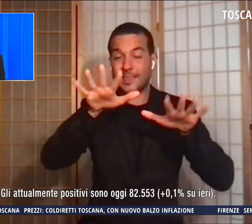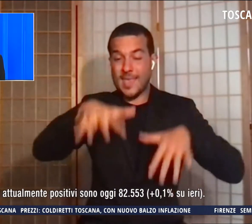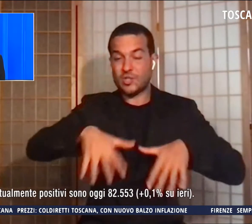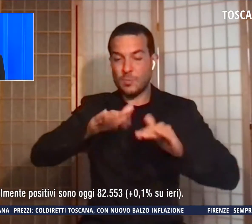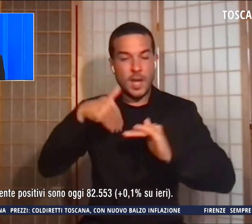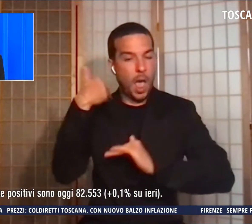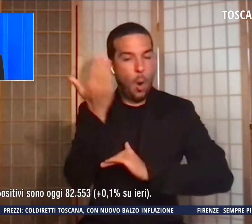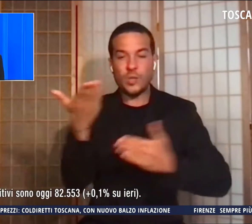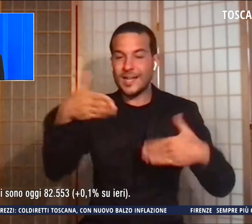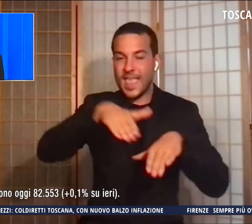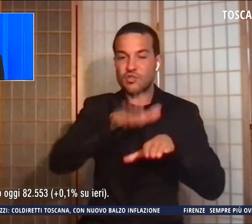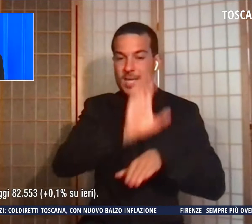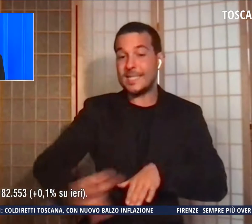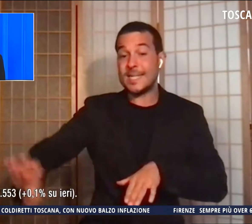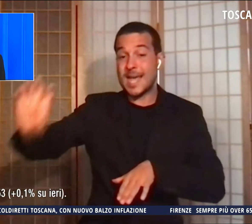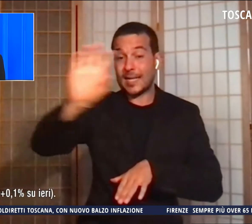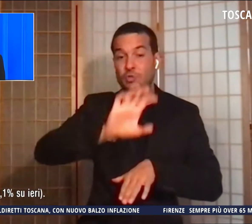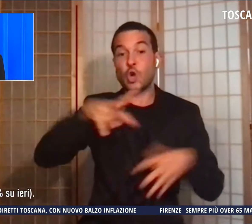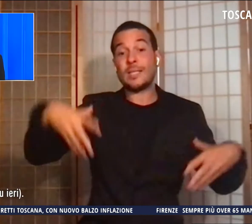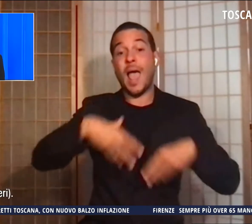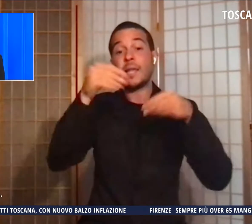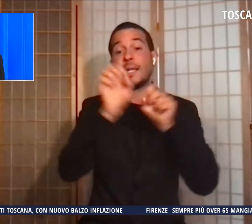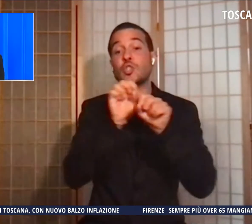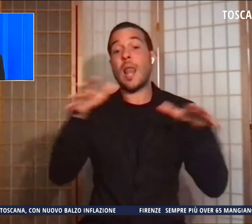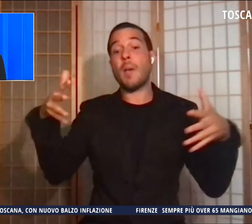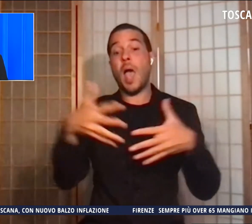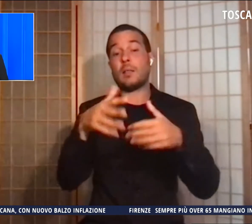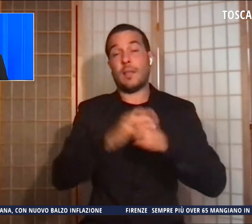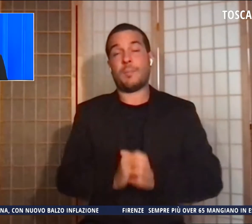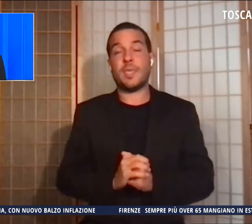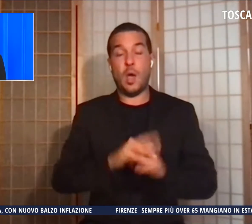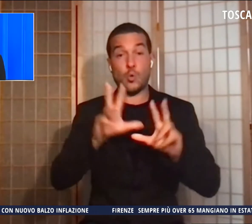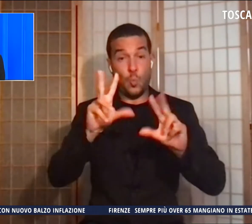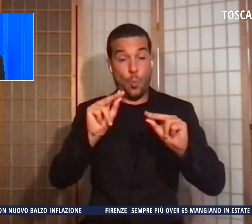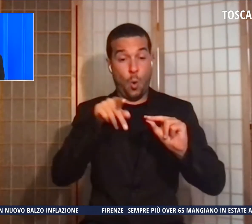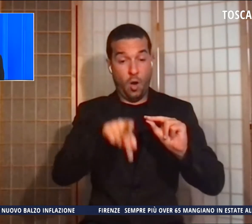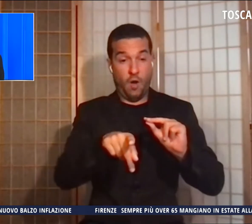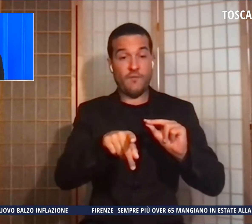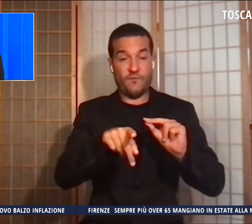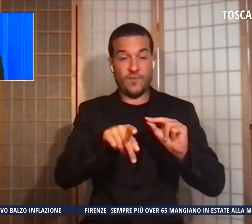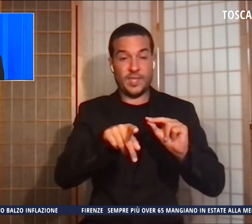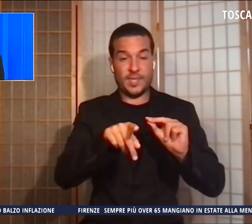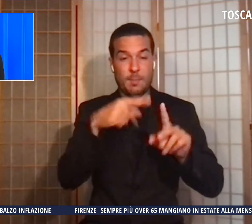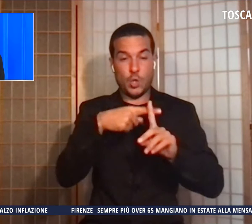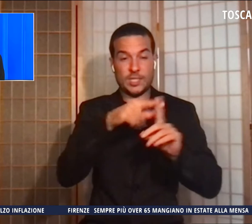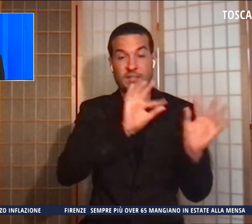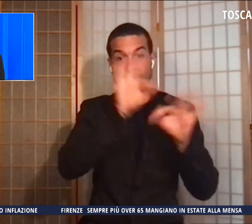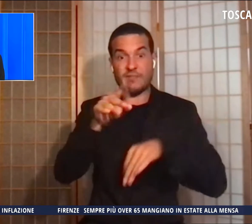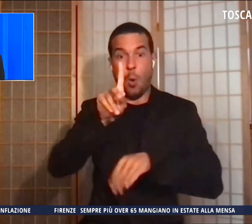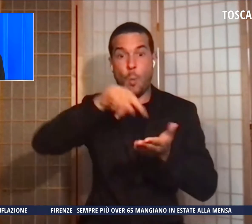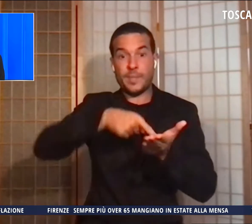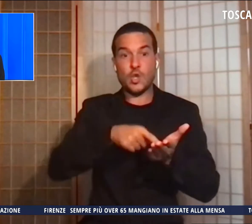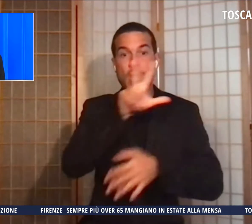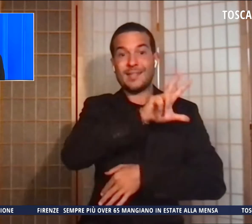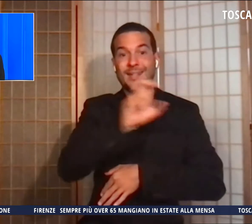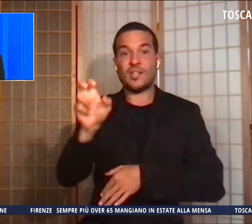regione dall'inizio della pandemia. I nuovi casi portano a 1.372.000 i